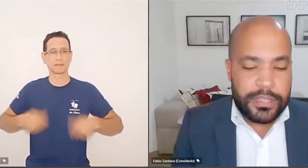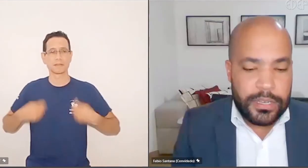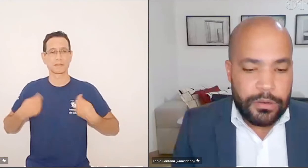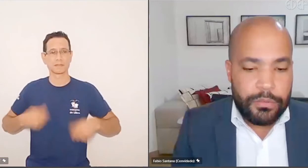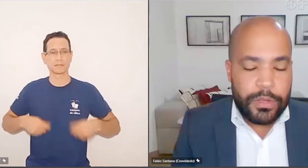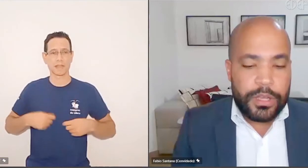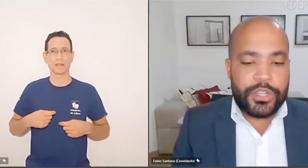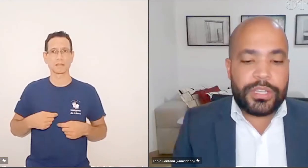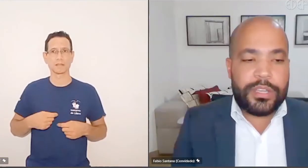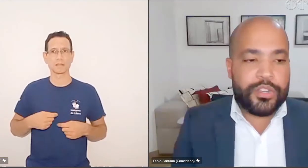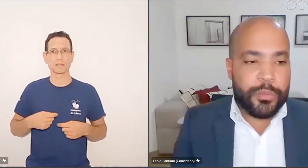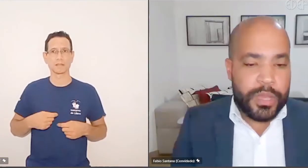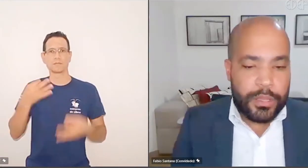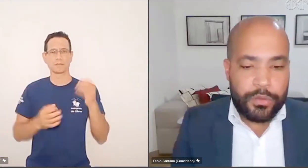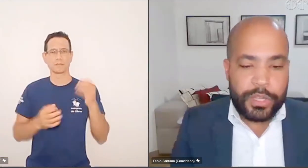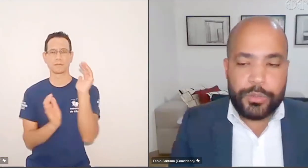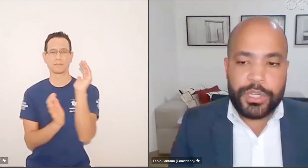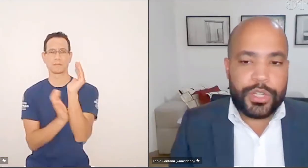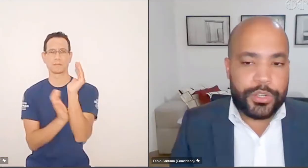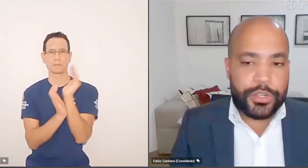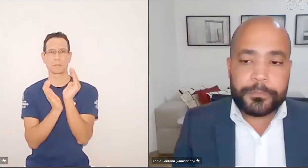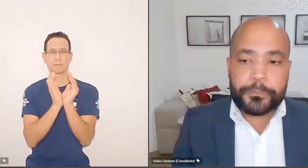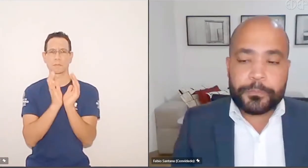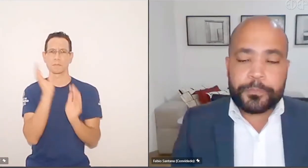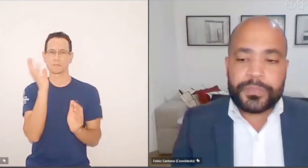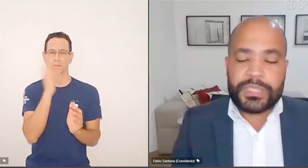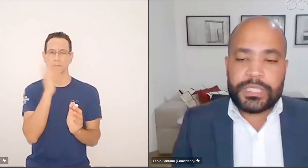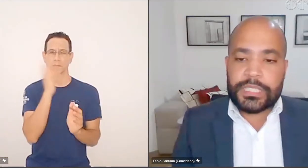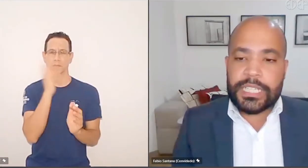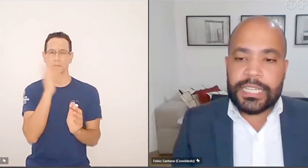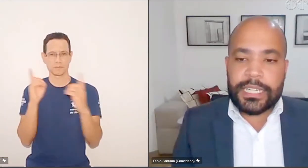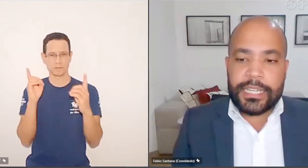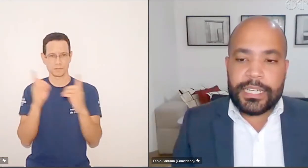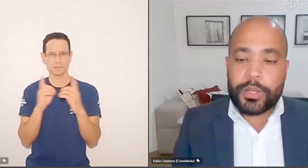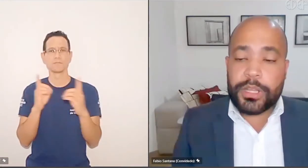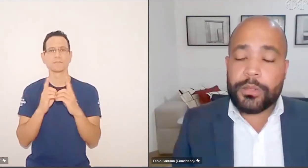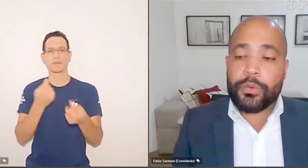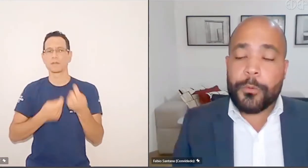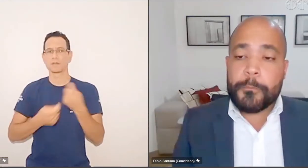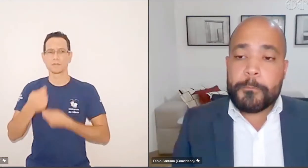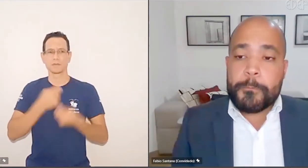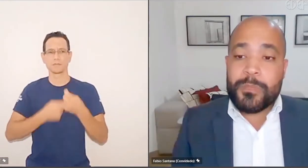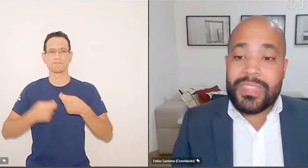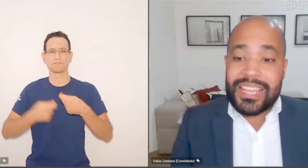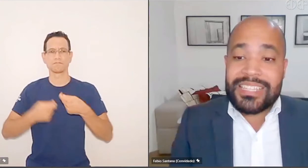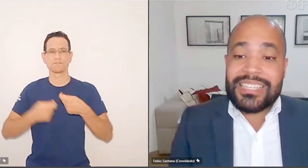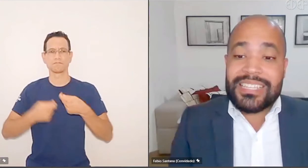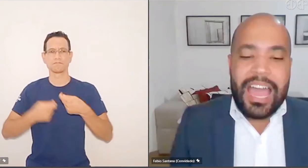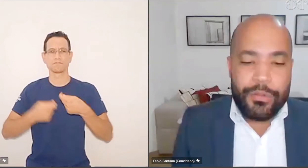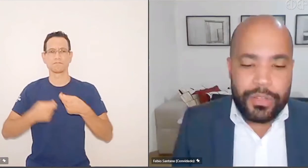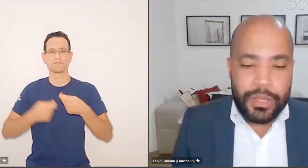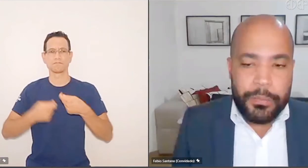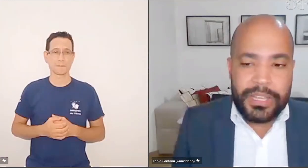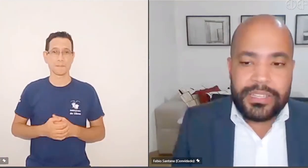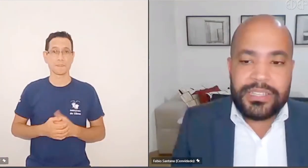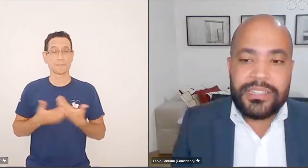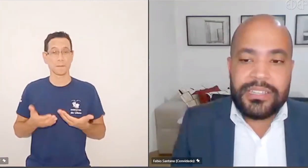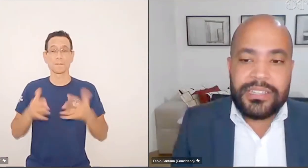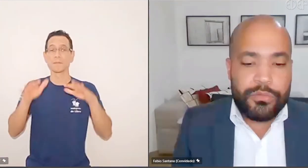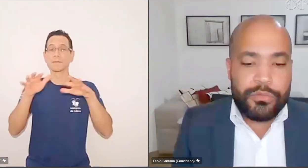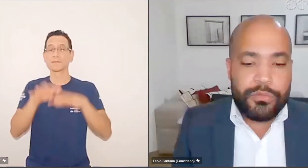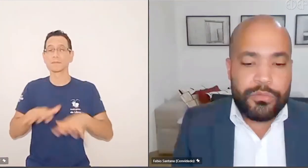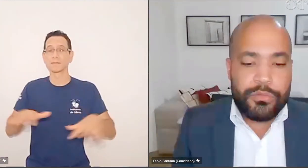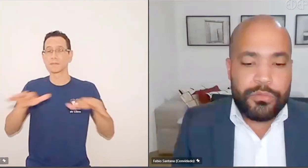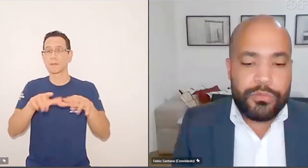dejudicialização, de atendimento administrativo, portanto, nesse cenário também